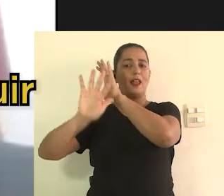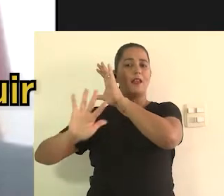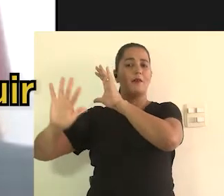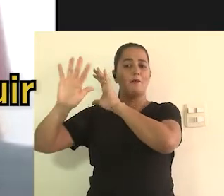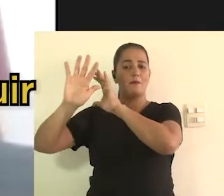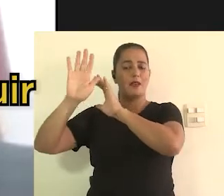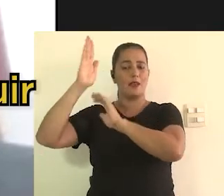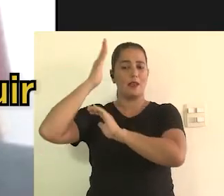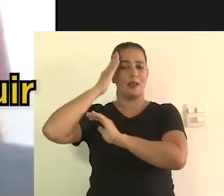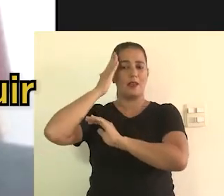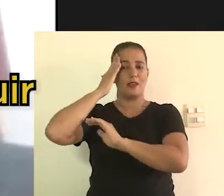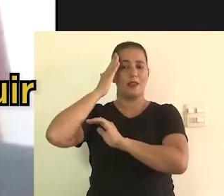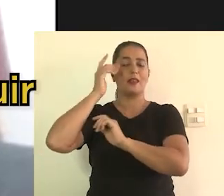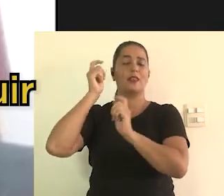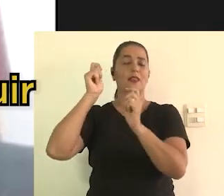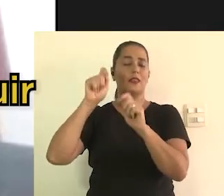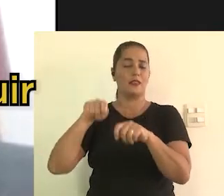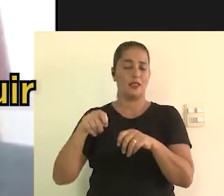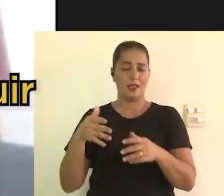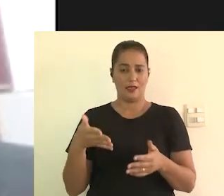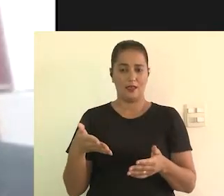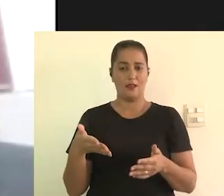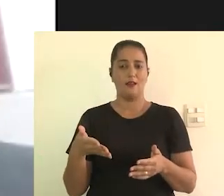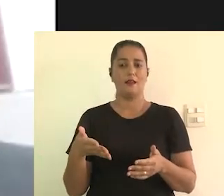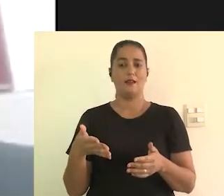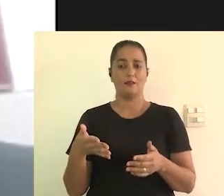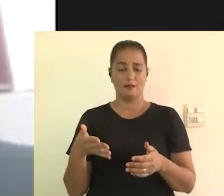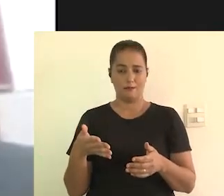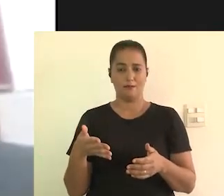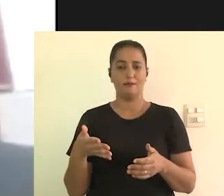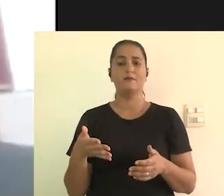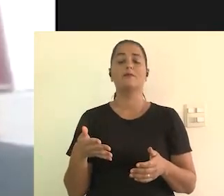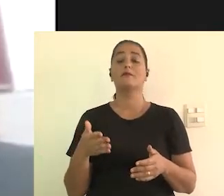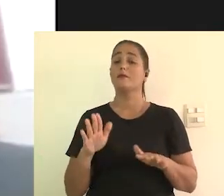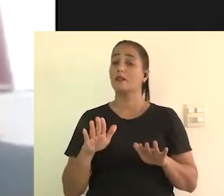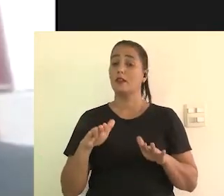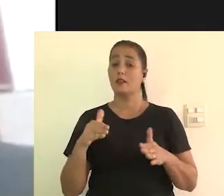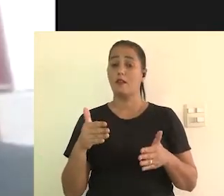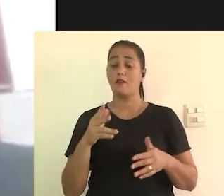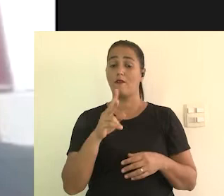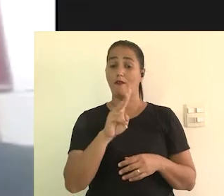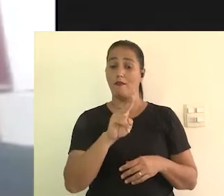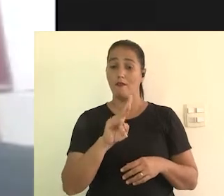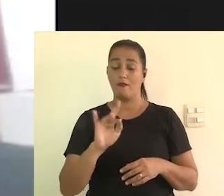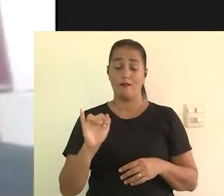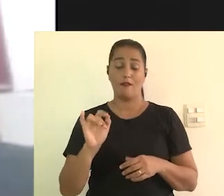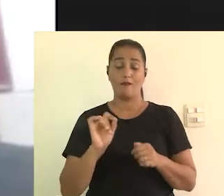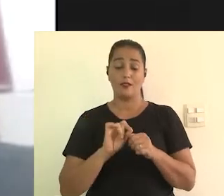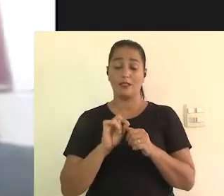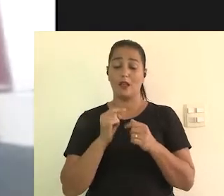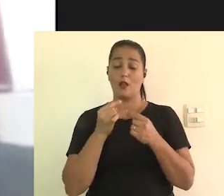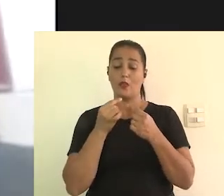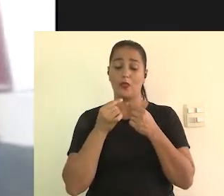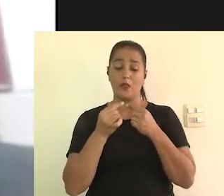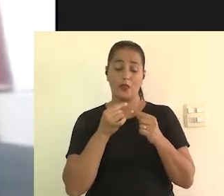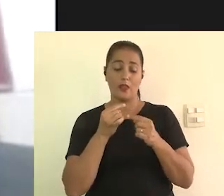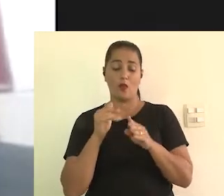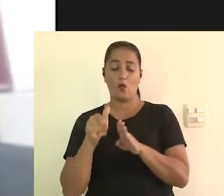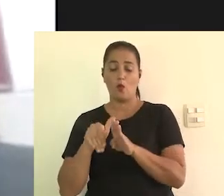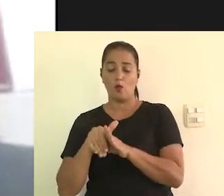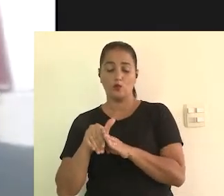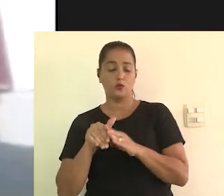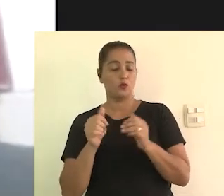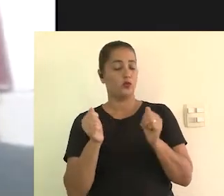as imagens que estão sendo traduzidas. Então é um diálogo que existe entre o roteirista e o